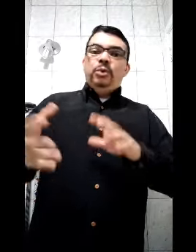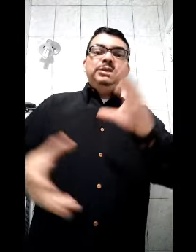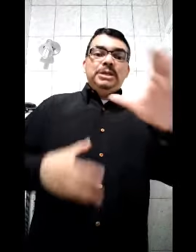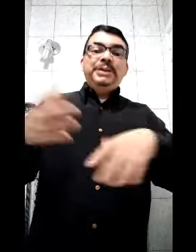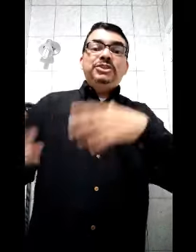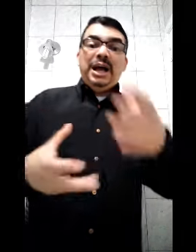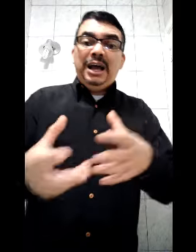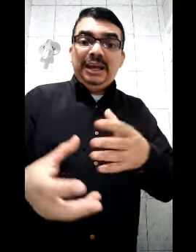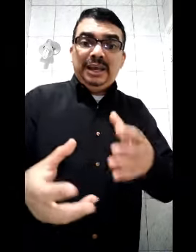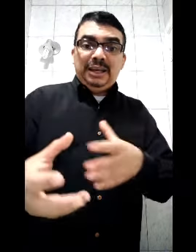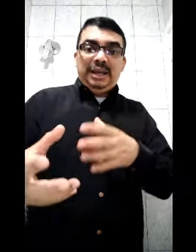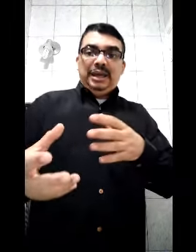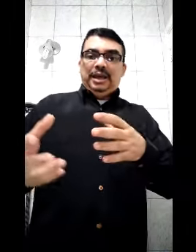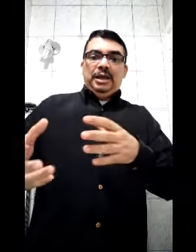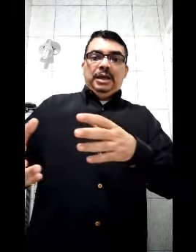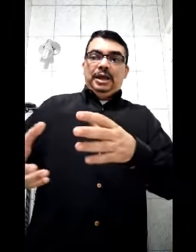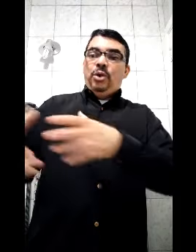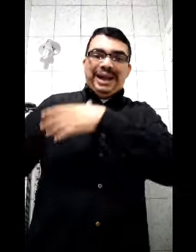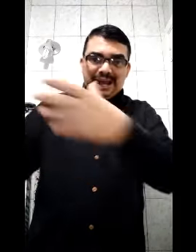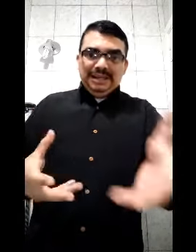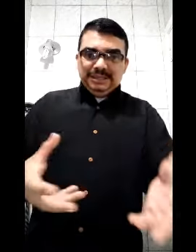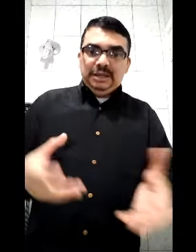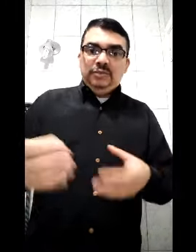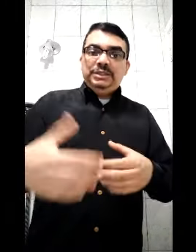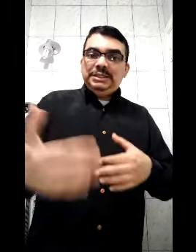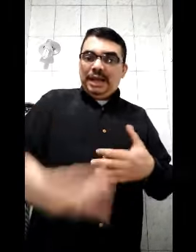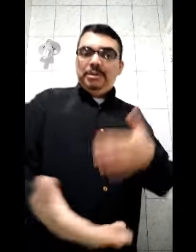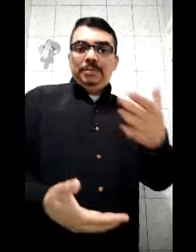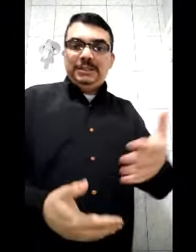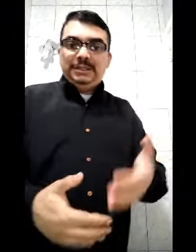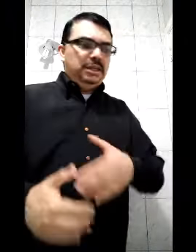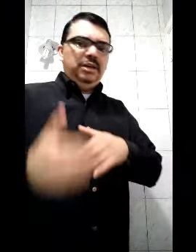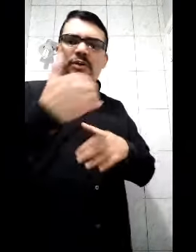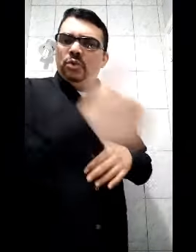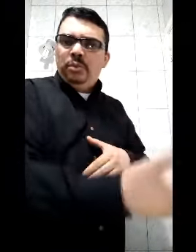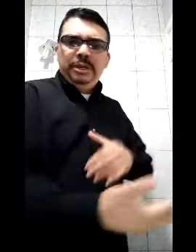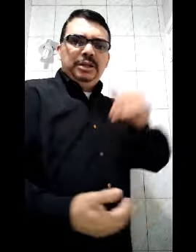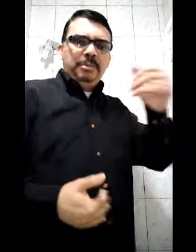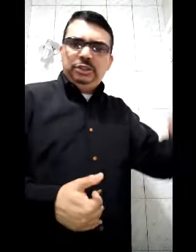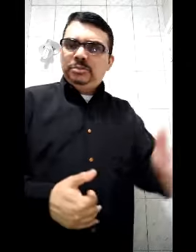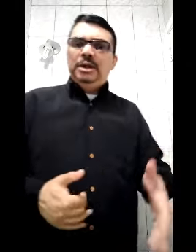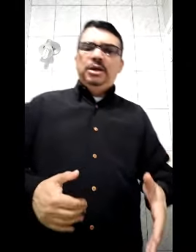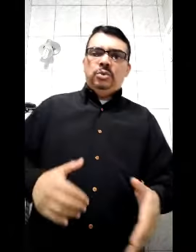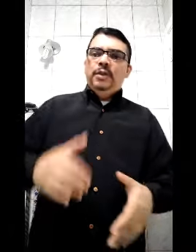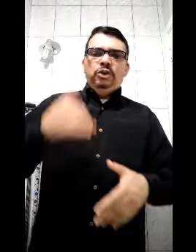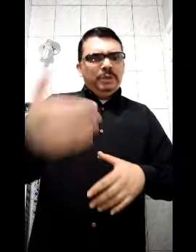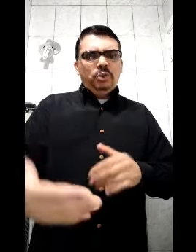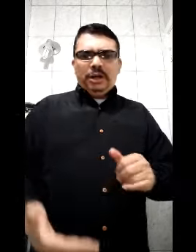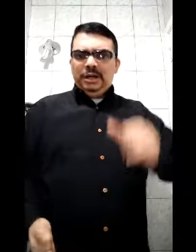procure sempre a gente dar locais, né? Que você sabe o que precisa, levando comida, mantimento, hospital do